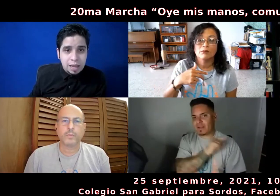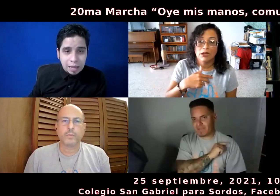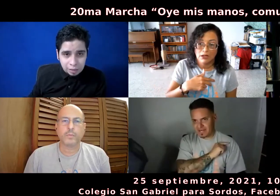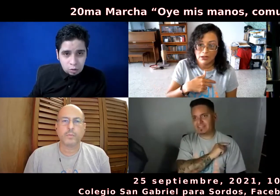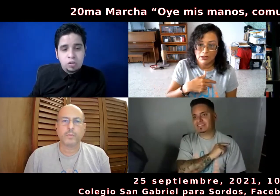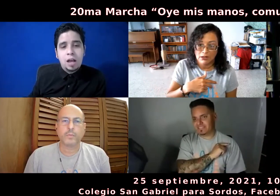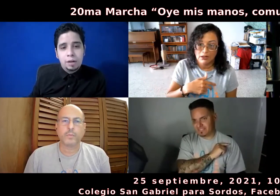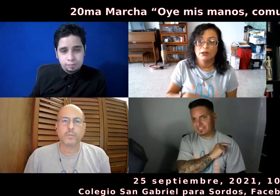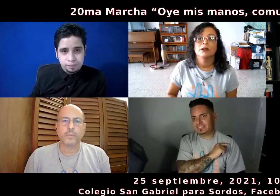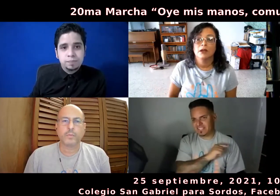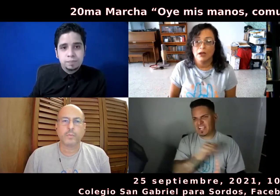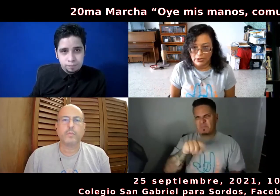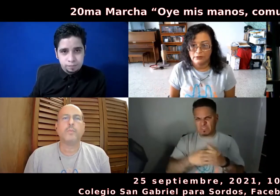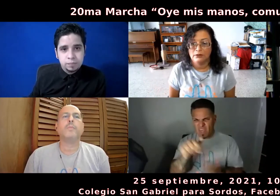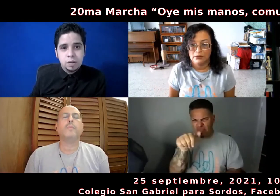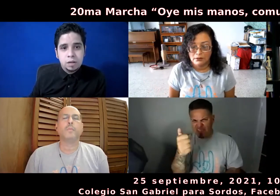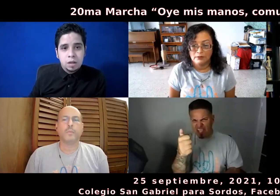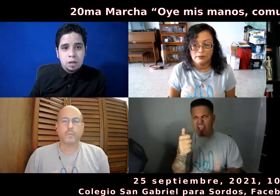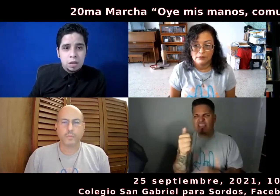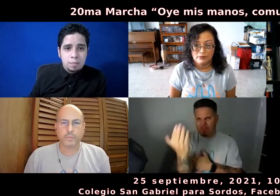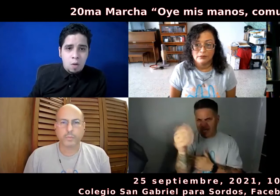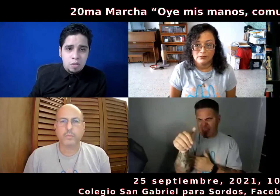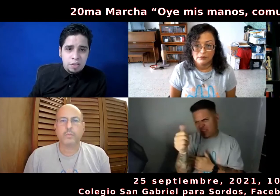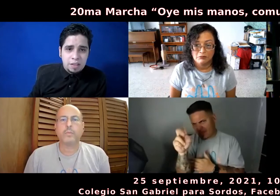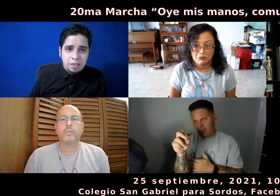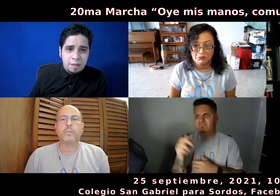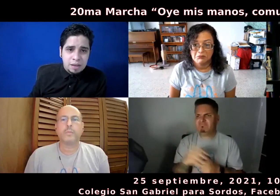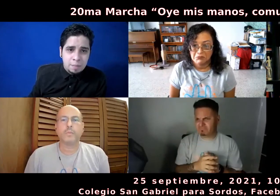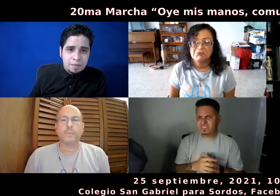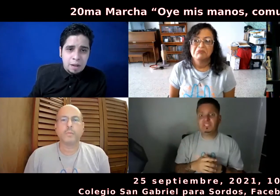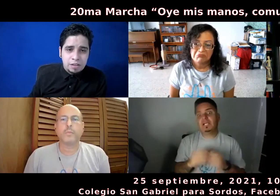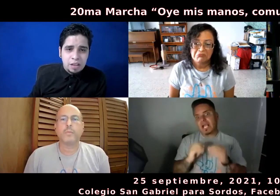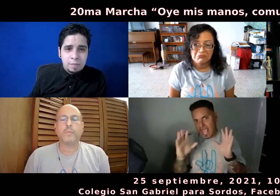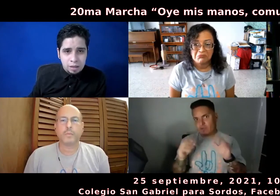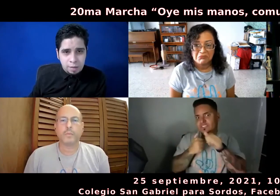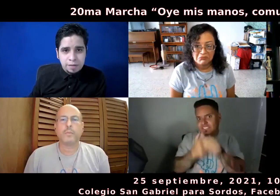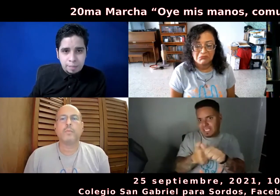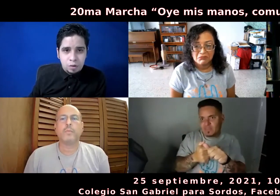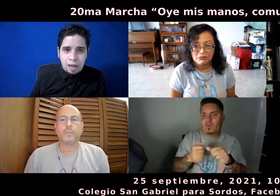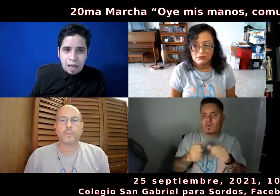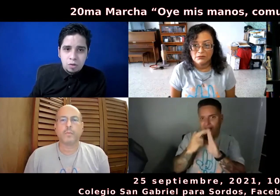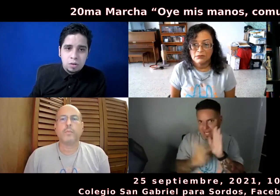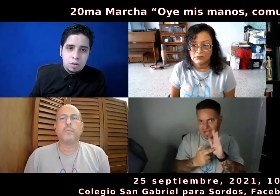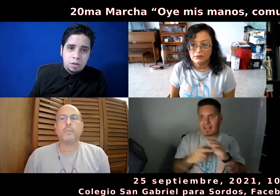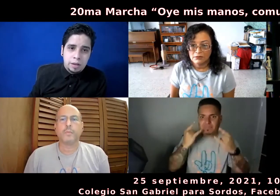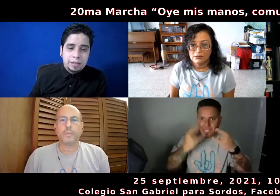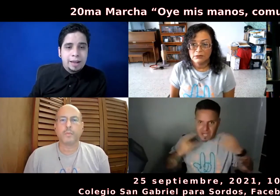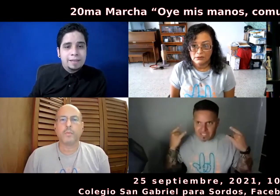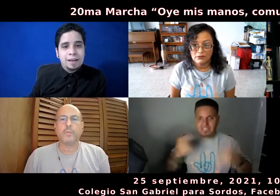hasta el colegio San Gabriel. Ah, ok. Más o menos, desde las 10 de la mañana empieza la marcha, 10 y media va a empezar, pero claro, tienen que seguir las